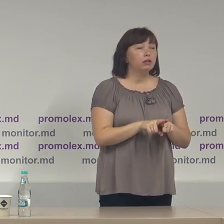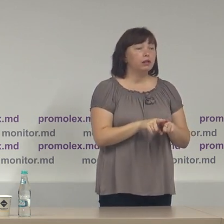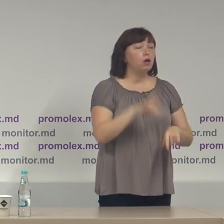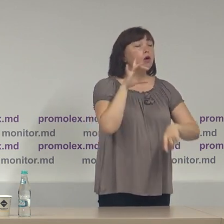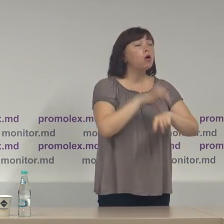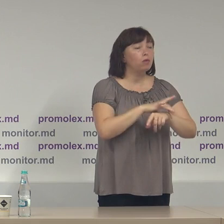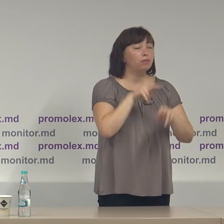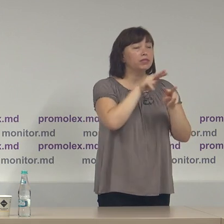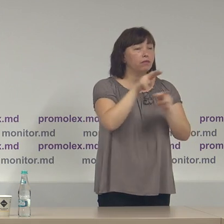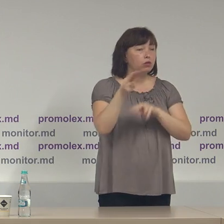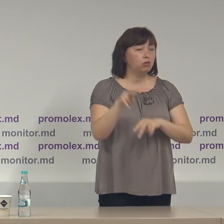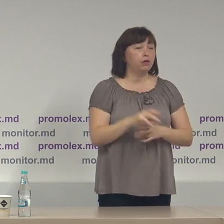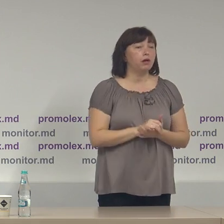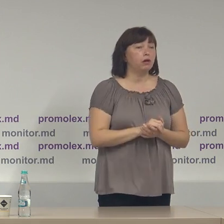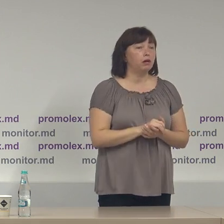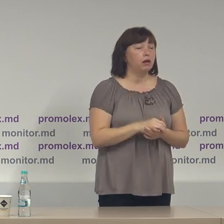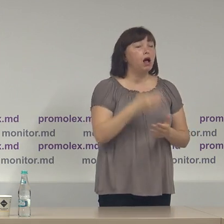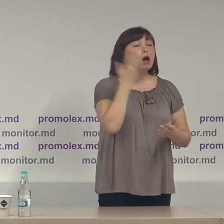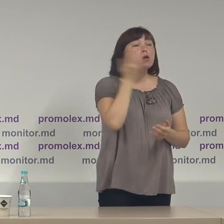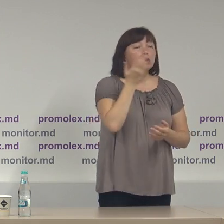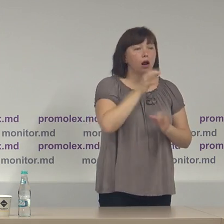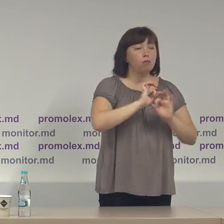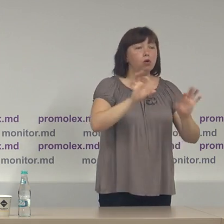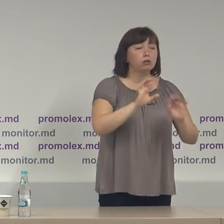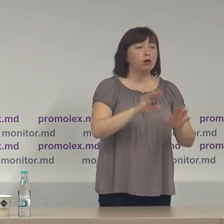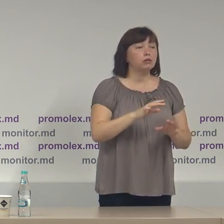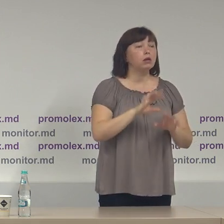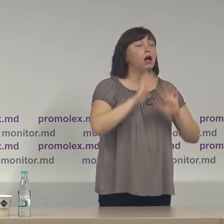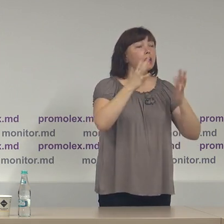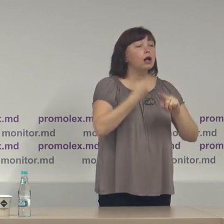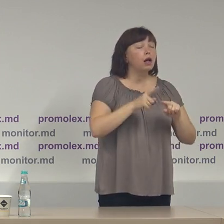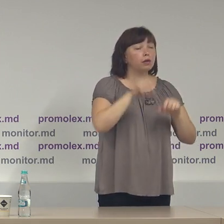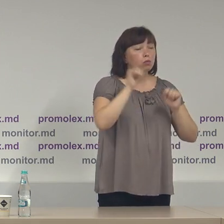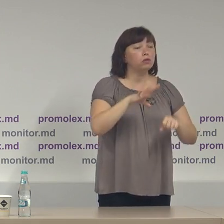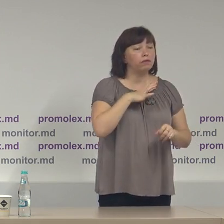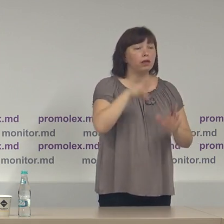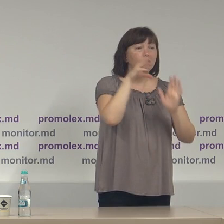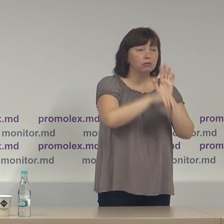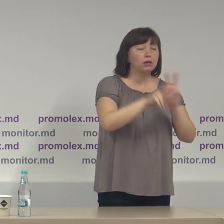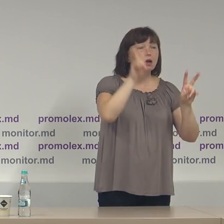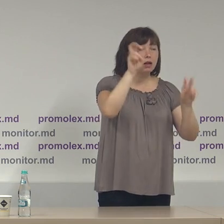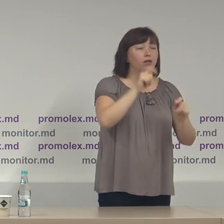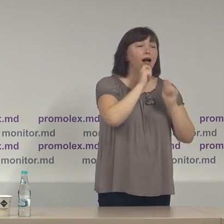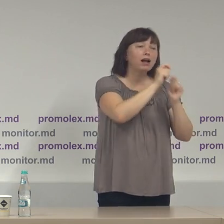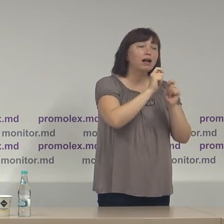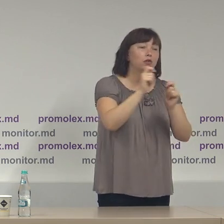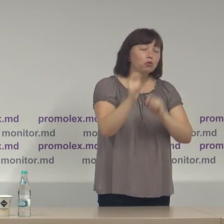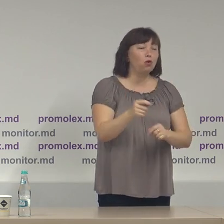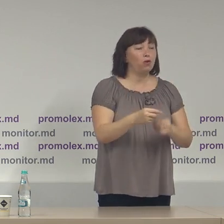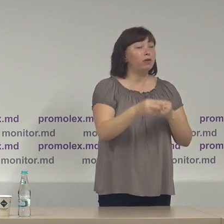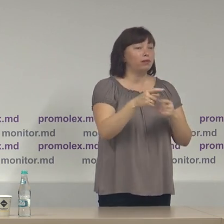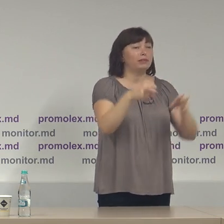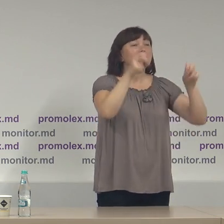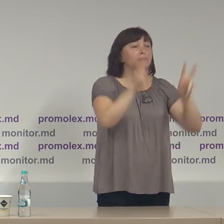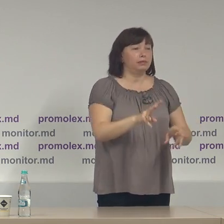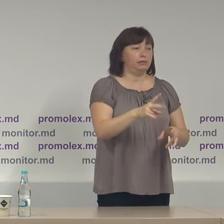observatorii au raportat cel puțin cazuri care pot fi calificate de oferire de cadouri cu tentă electorală